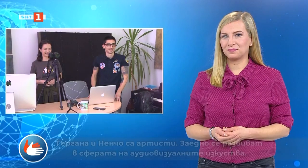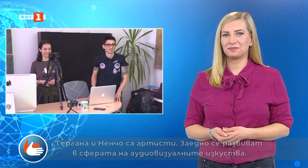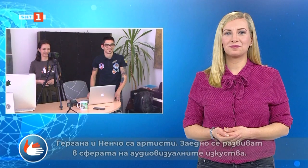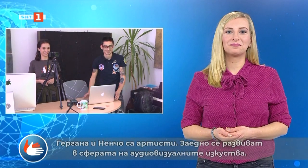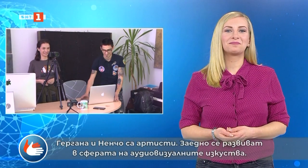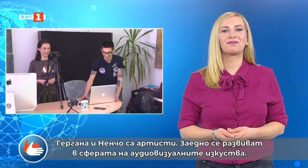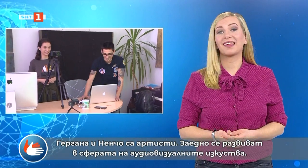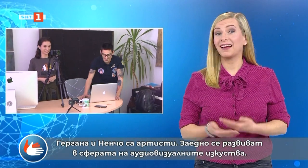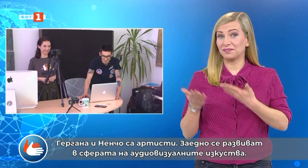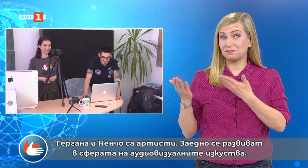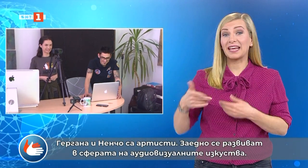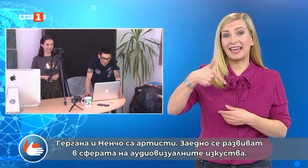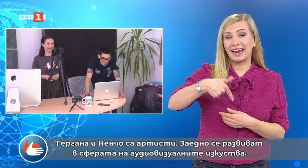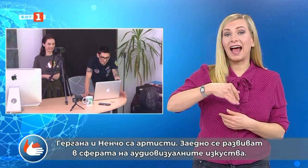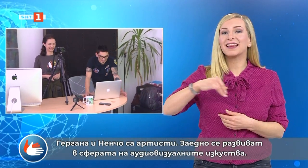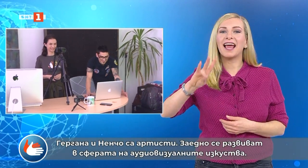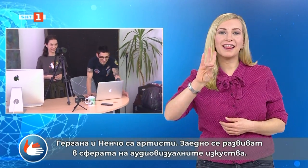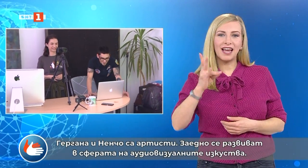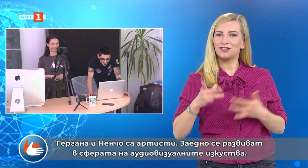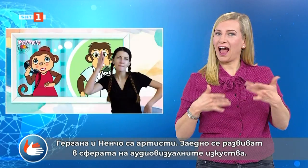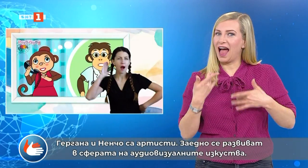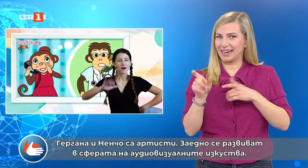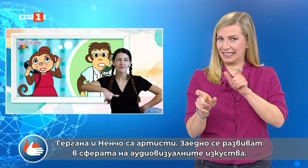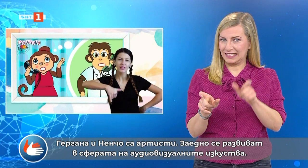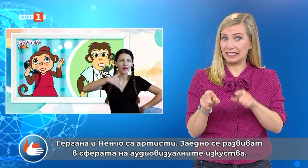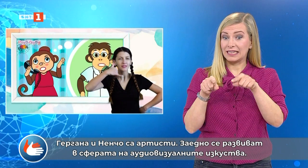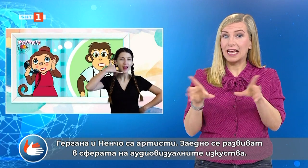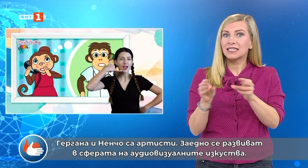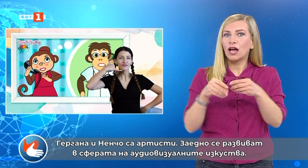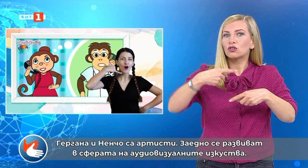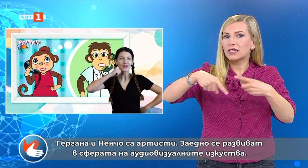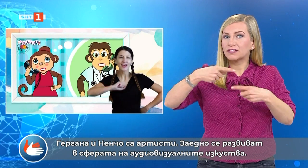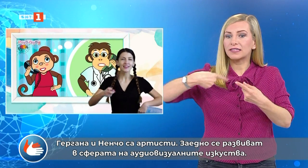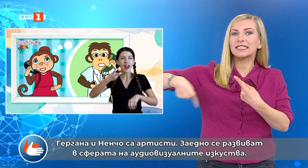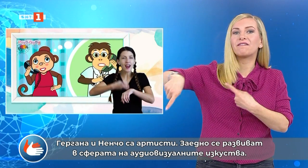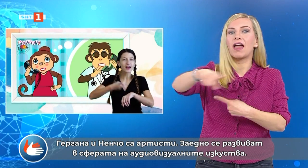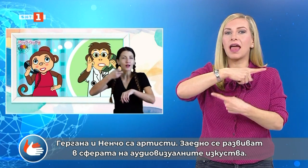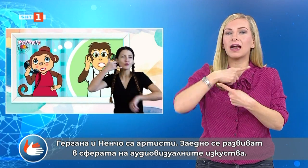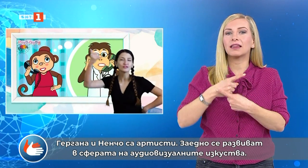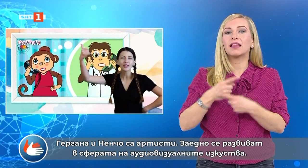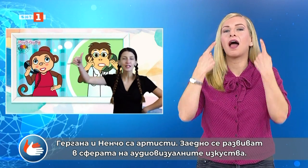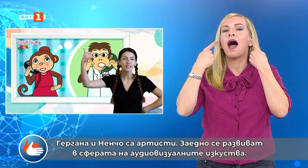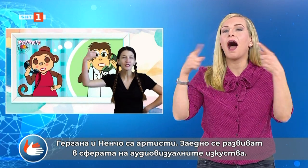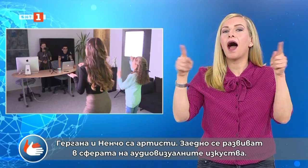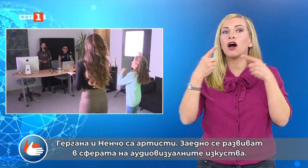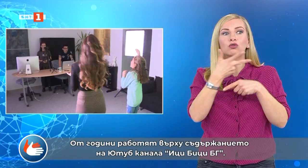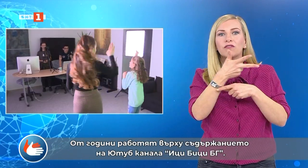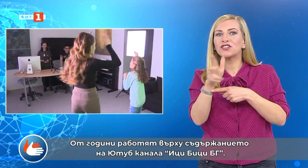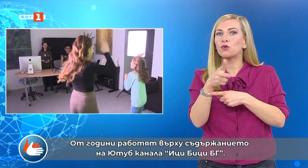Гергана и Ненчо са артисти. Заедно се развиват в сферата на аудиовизуалните изкуства. От години